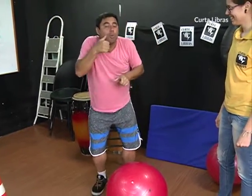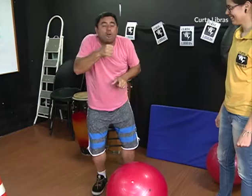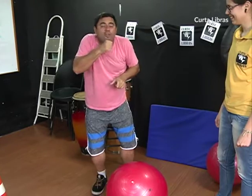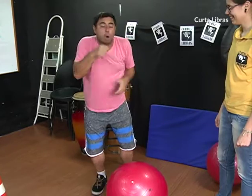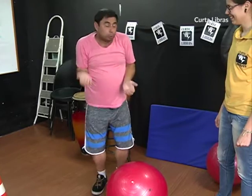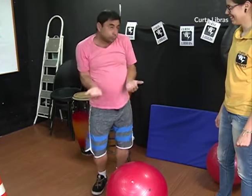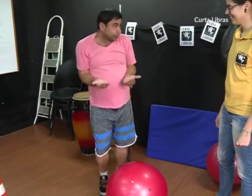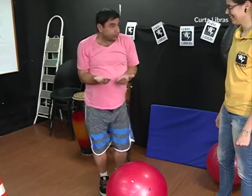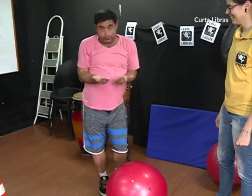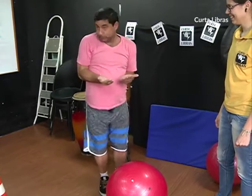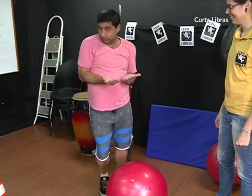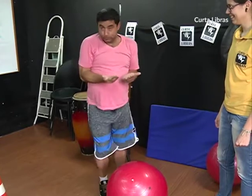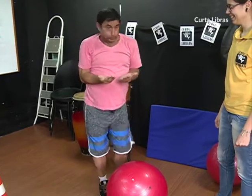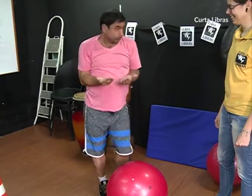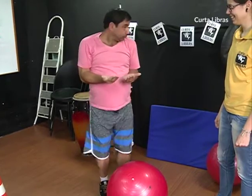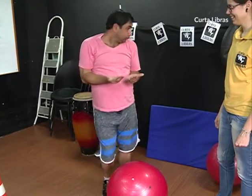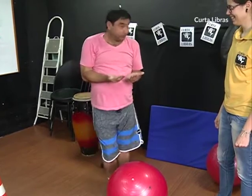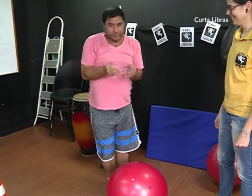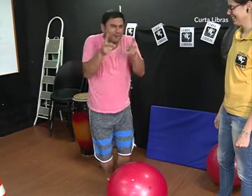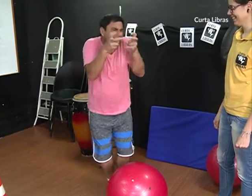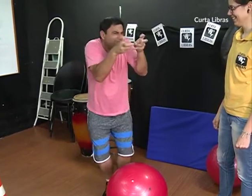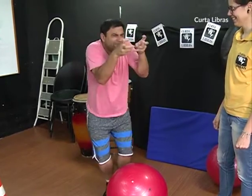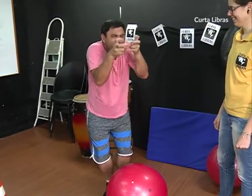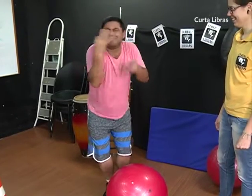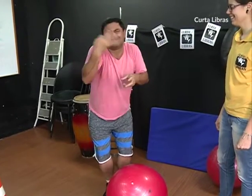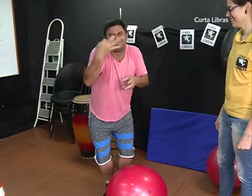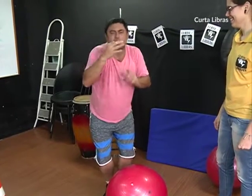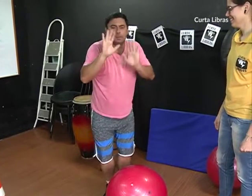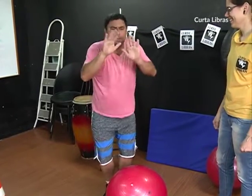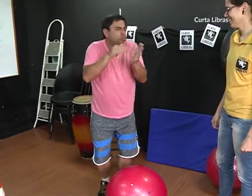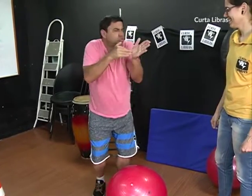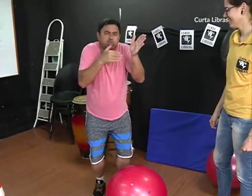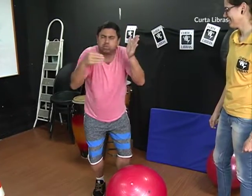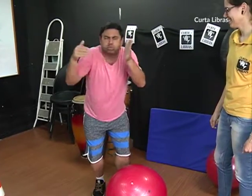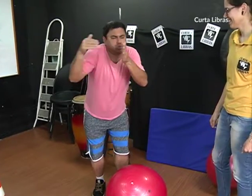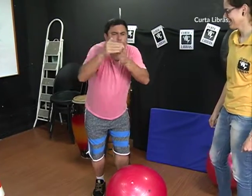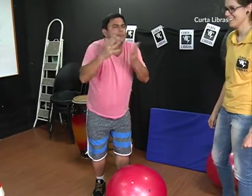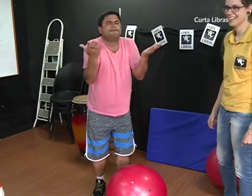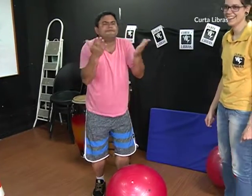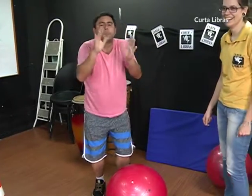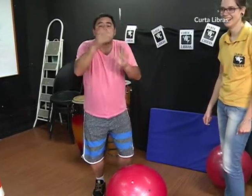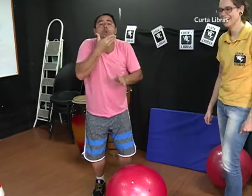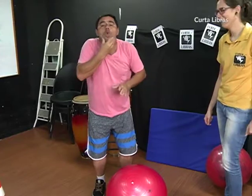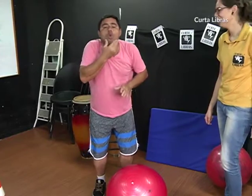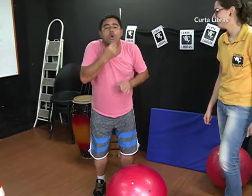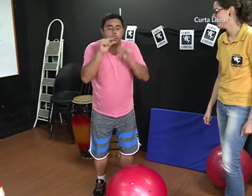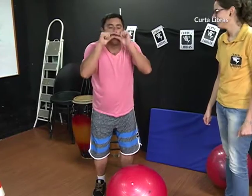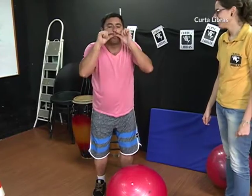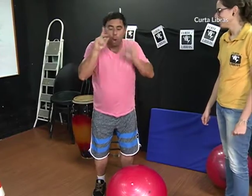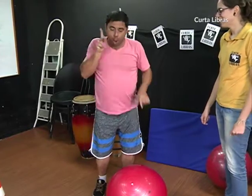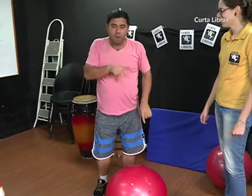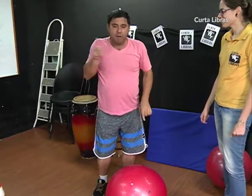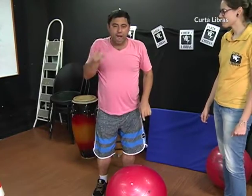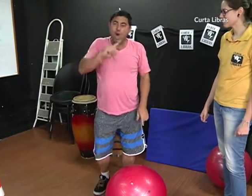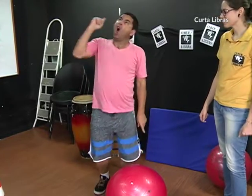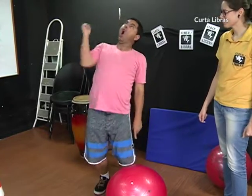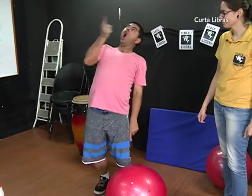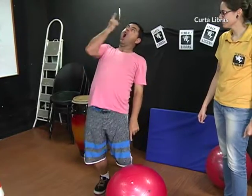A dona Coletilde levando comida. Eu percebo o jeito deles. O professor Girafales.